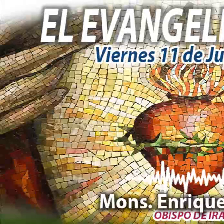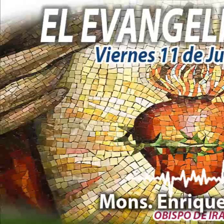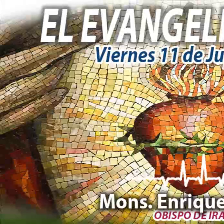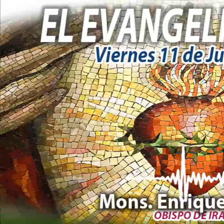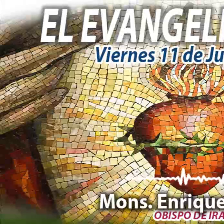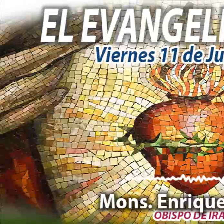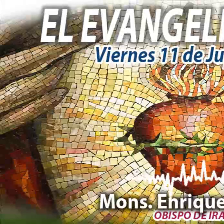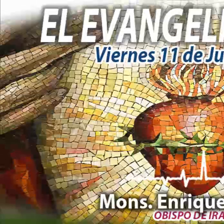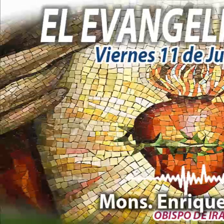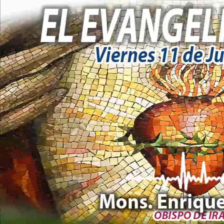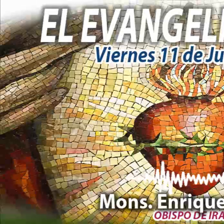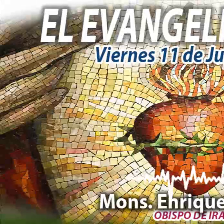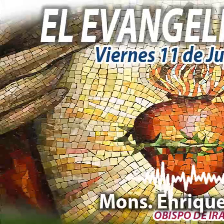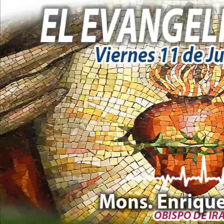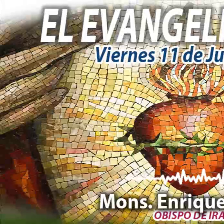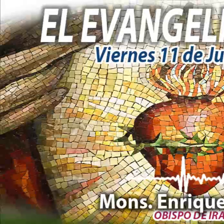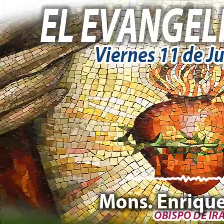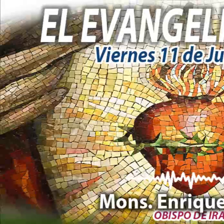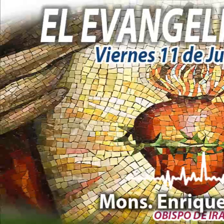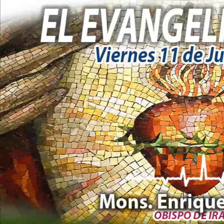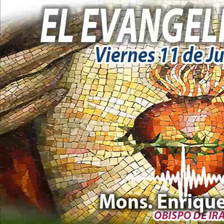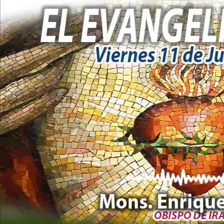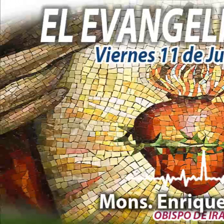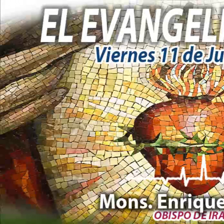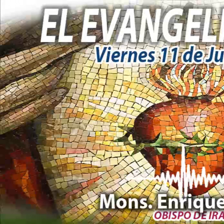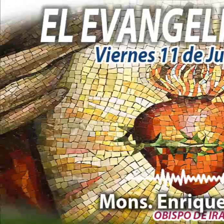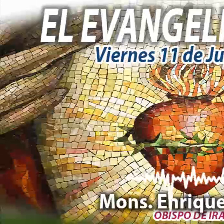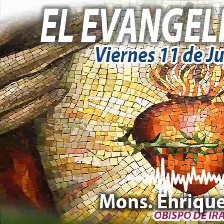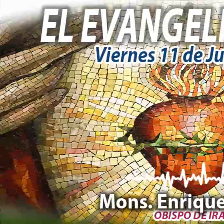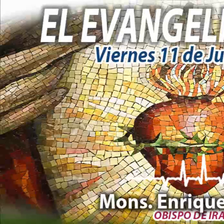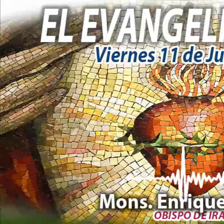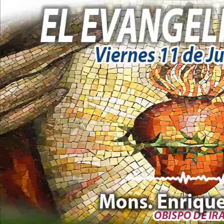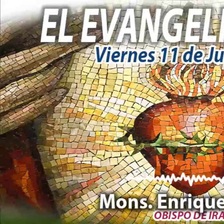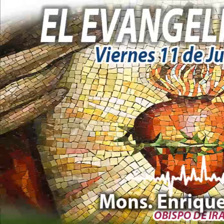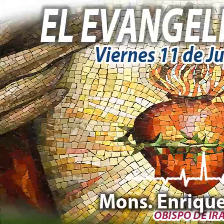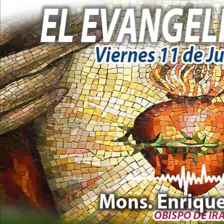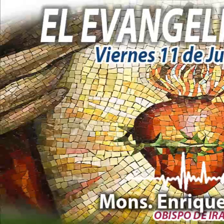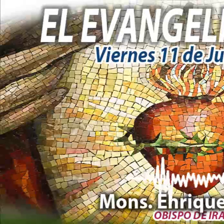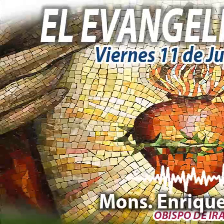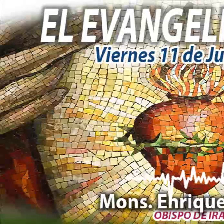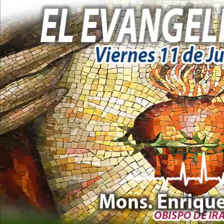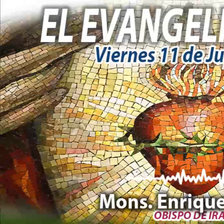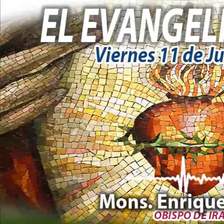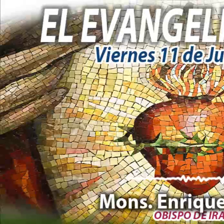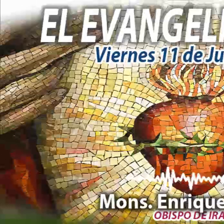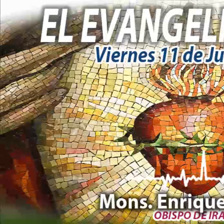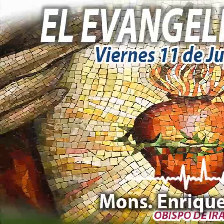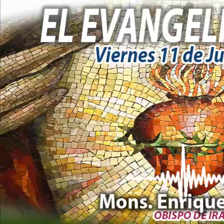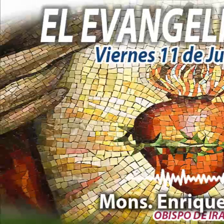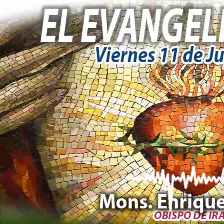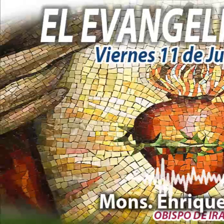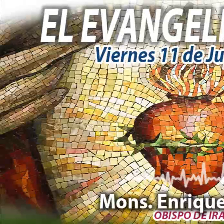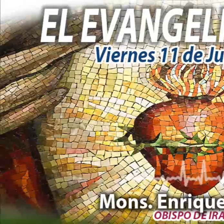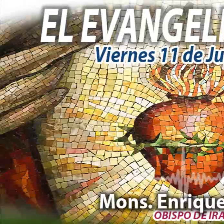El Evangelio del Día, en voz de Monseñor Enrique Díaz, a través de Radio María, Voz de